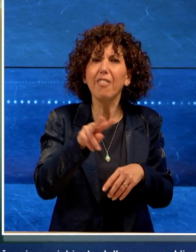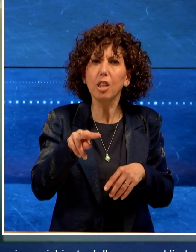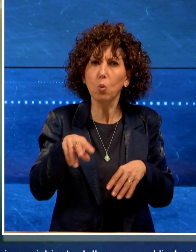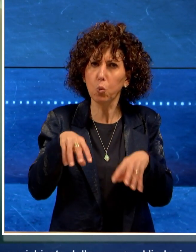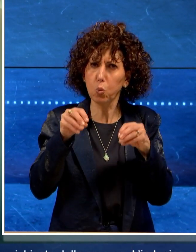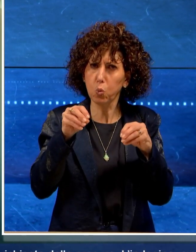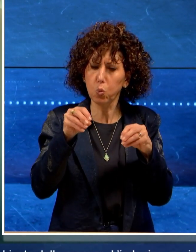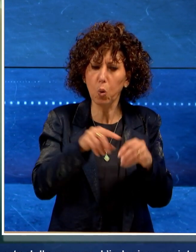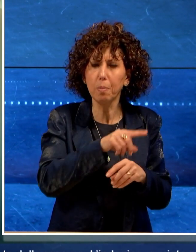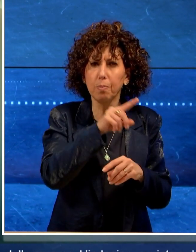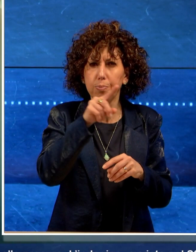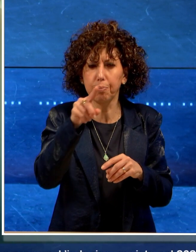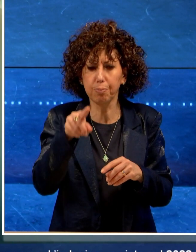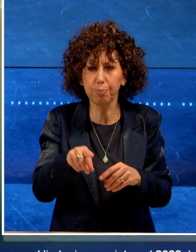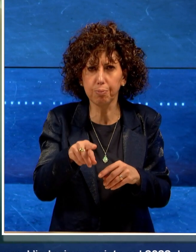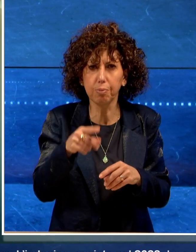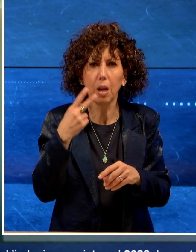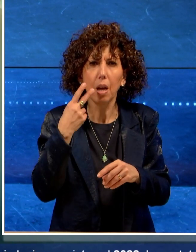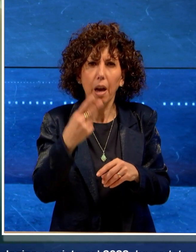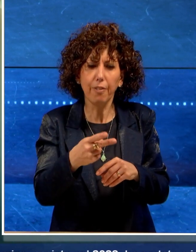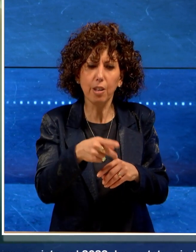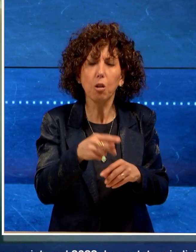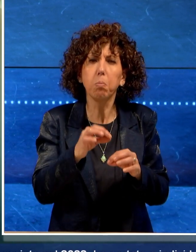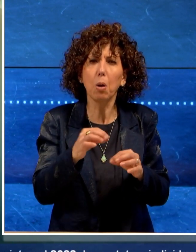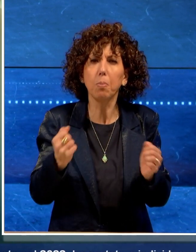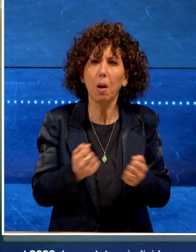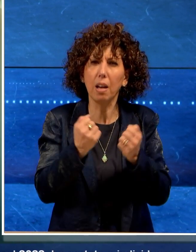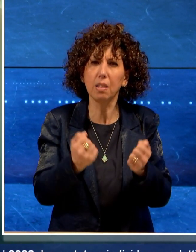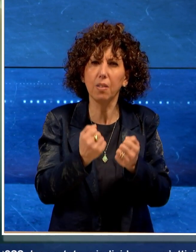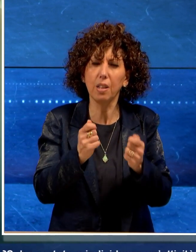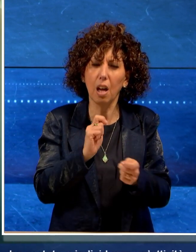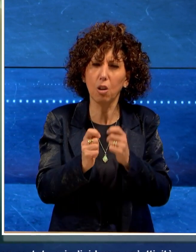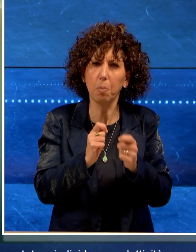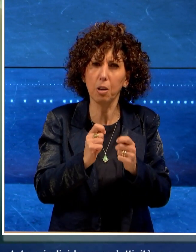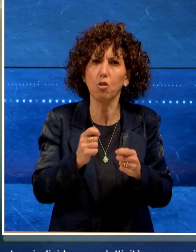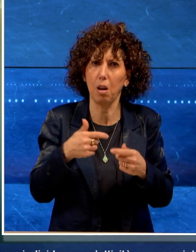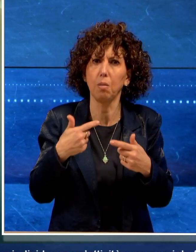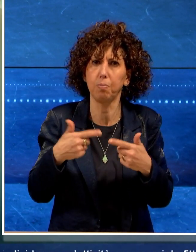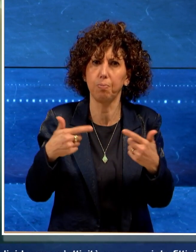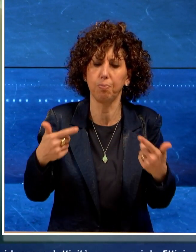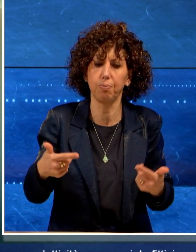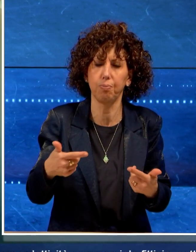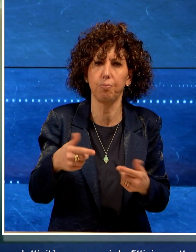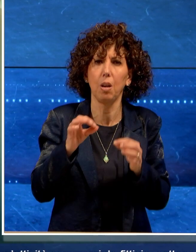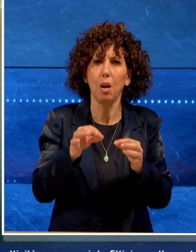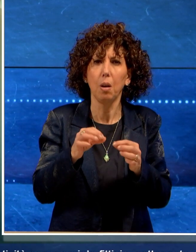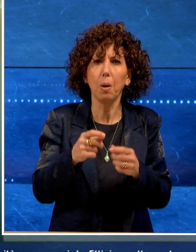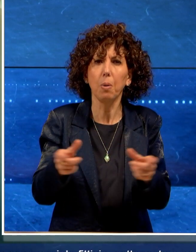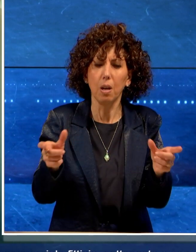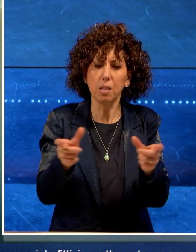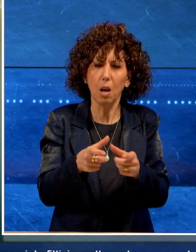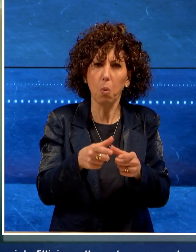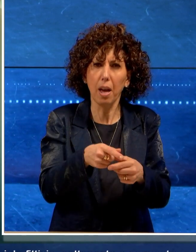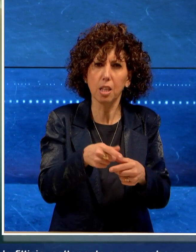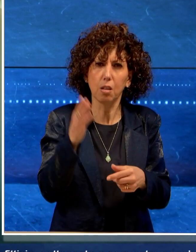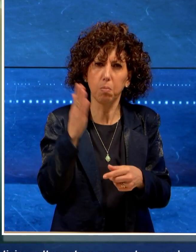ha portato ad individuare un'attività commerciale fittizia sottoposta a sequestro